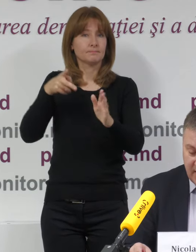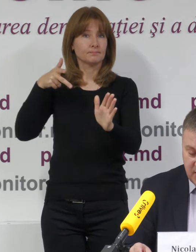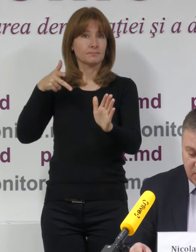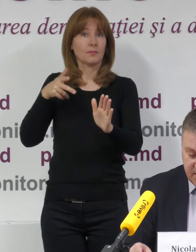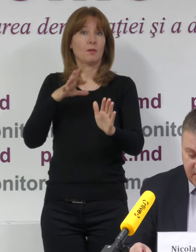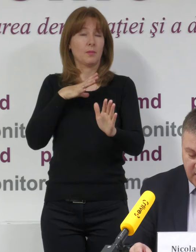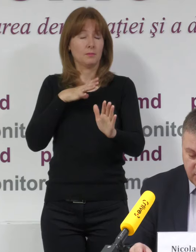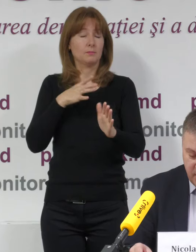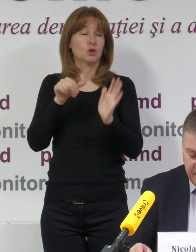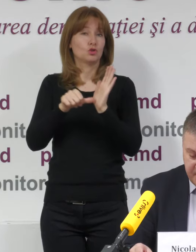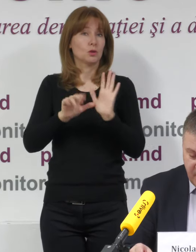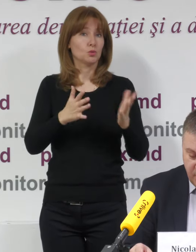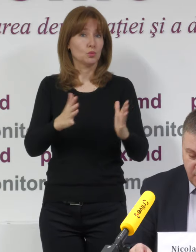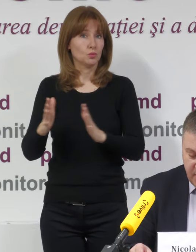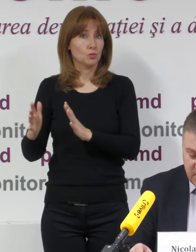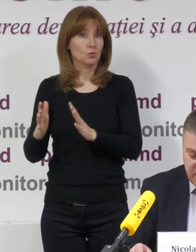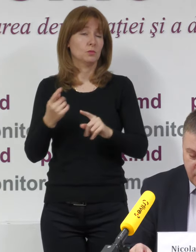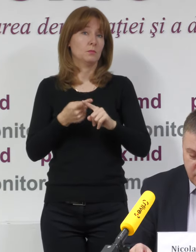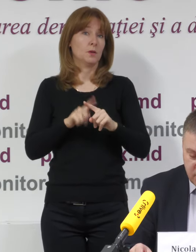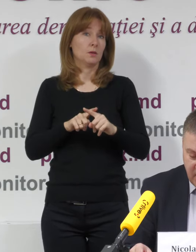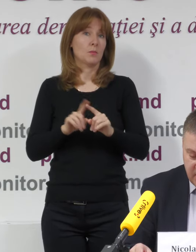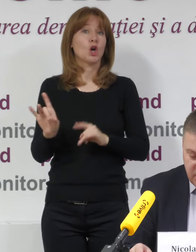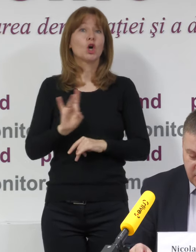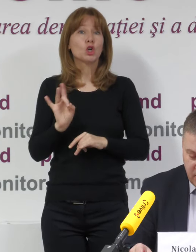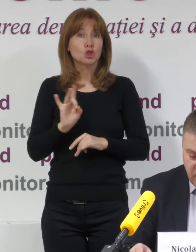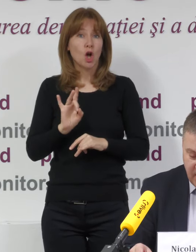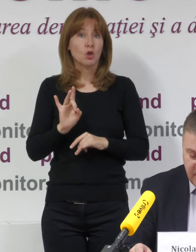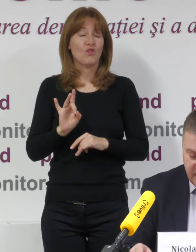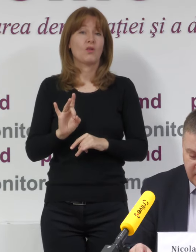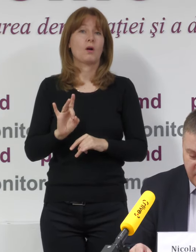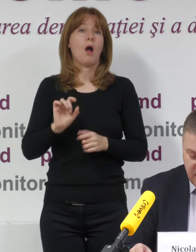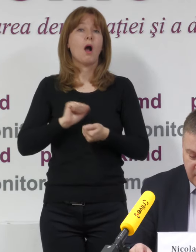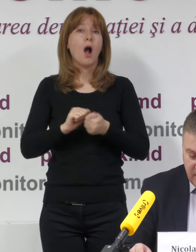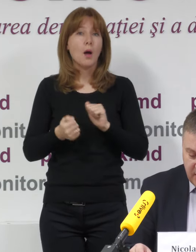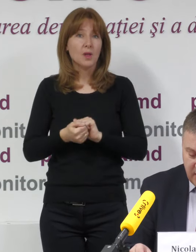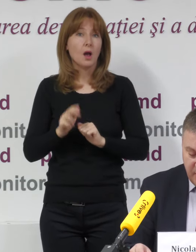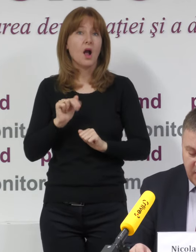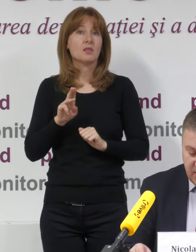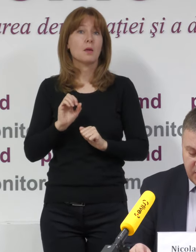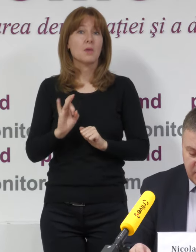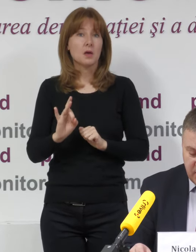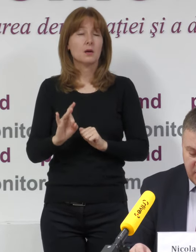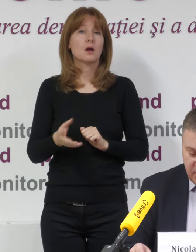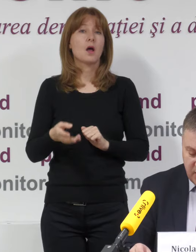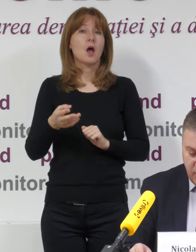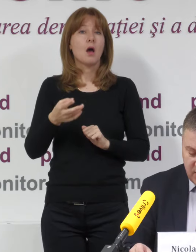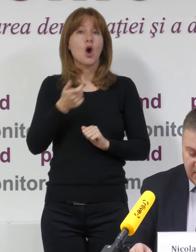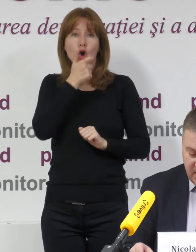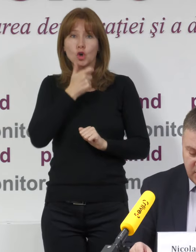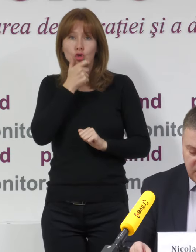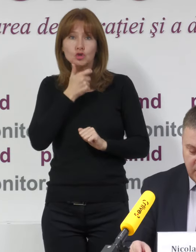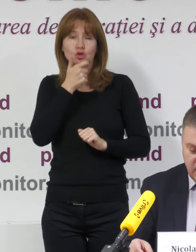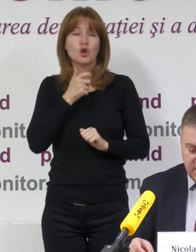electorale în șase cazuri. Vorbim aici de sectorul Rășcani, Chișinău, Cania, Cantemir, Mirești, Hâncești,